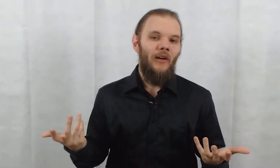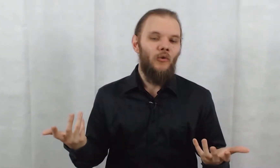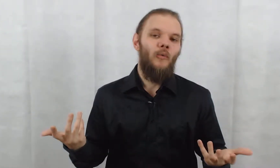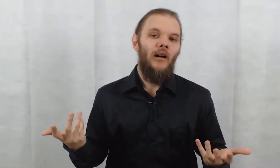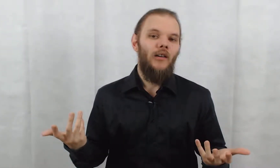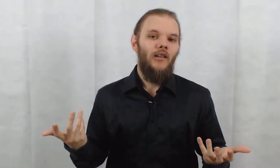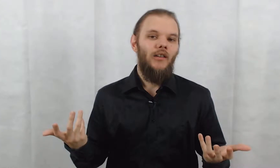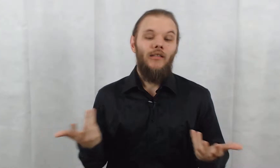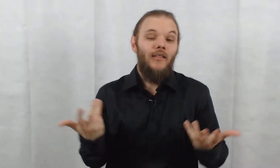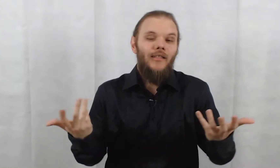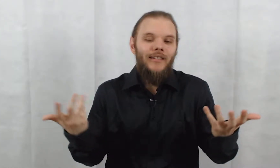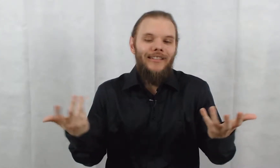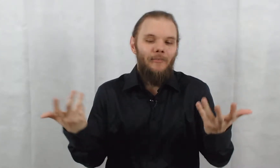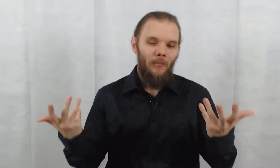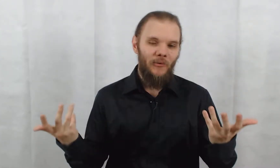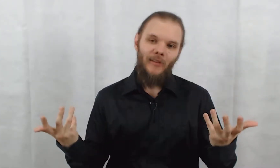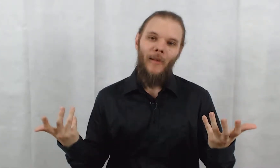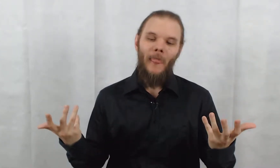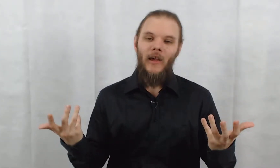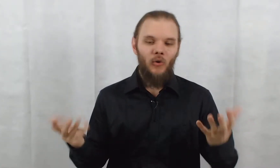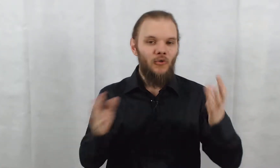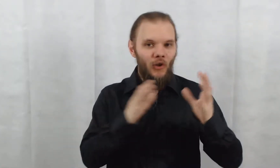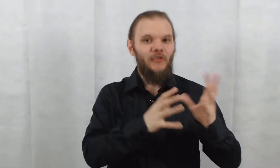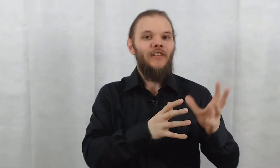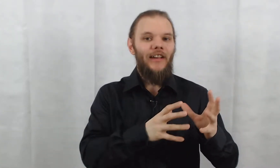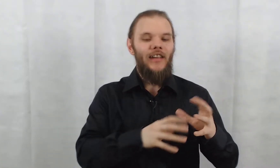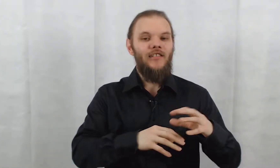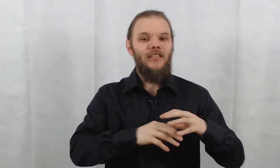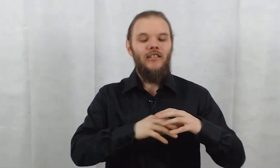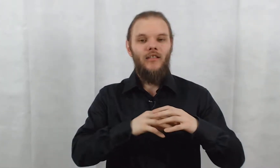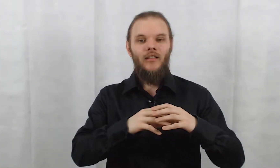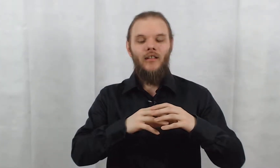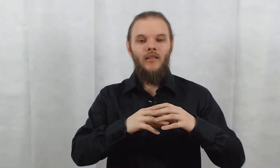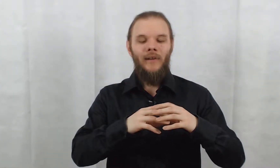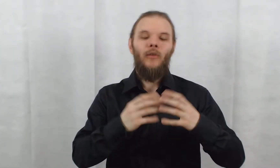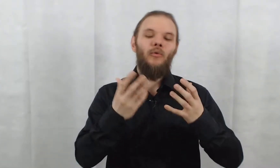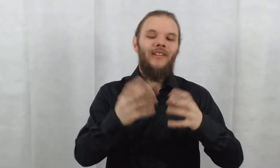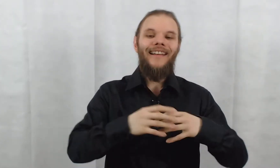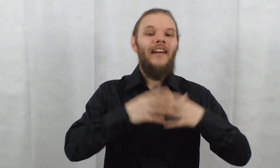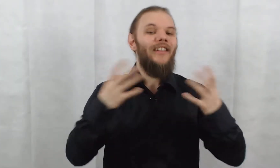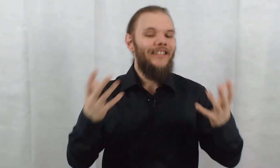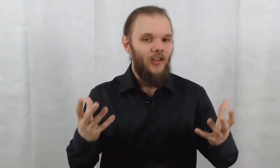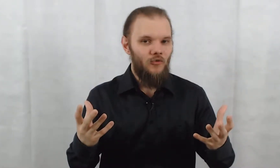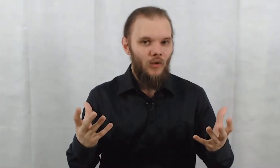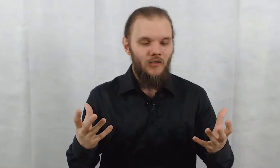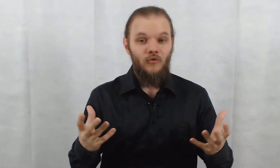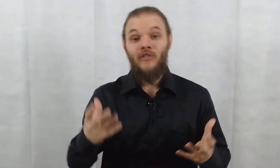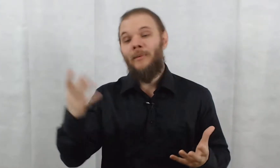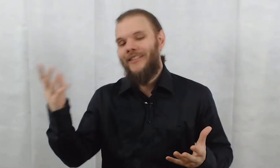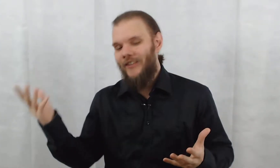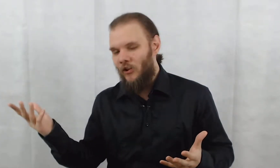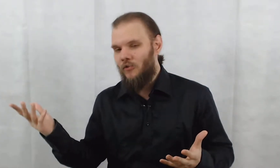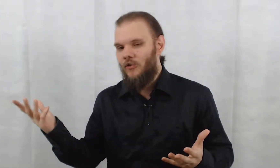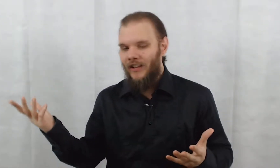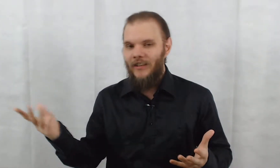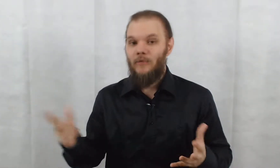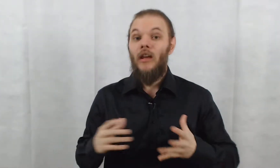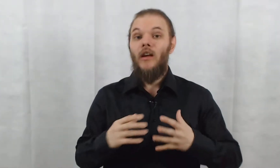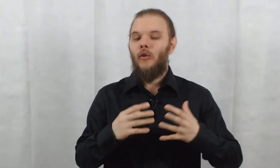de combat. Ce n pas possible. Contre Anton Arcane qui... Enfin, contre l'avatar du rot. Je ne pas si ça sera Anton Arcane, mais contre